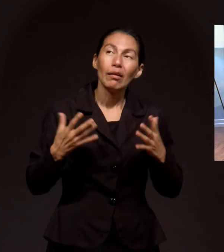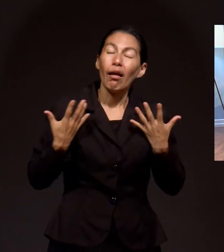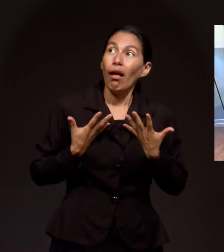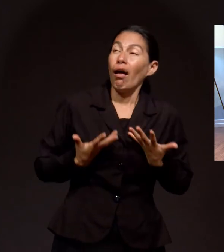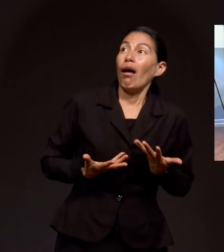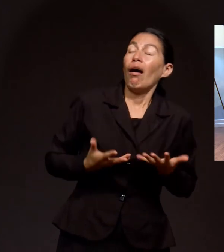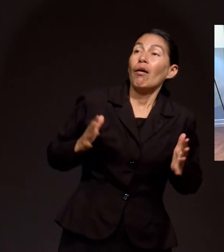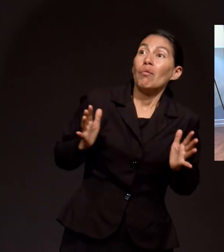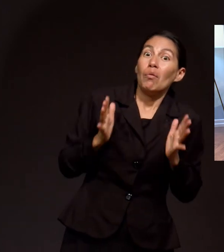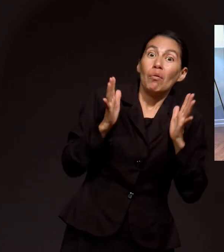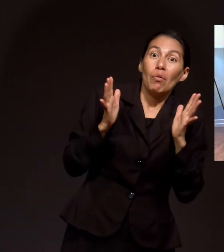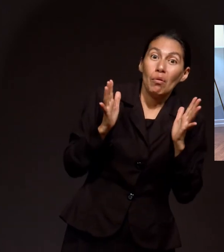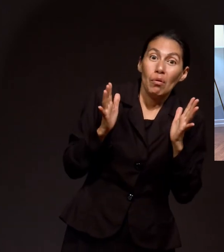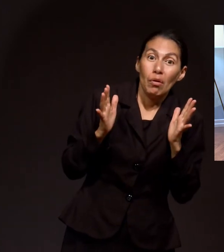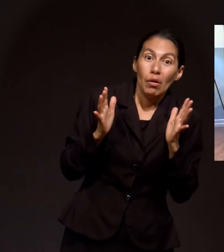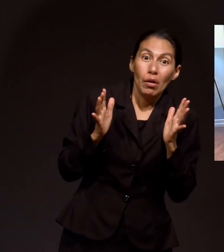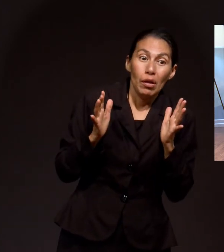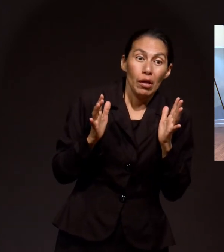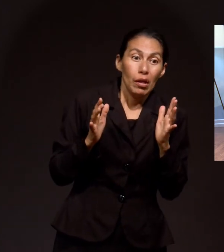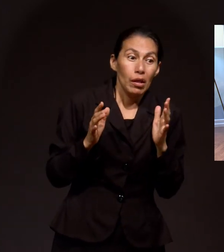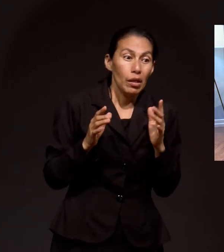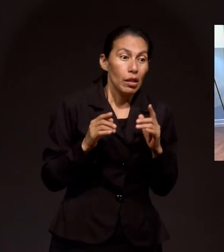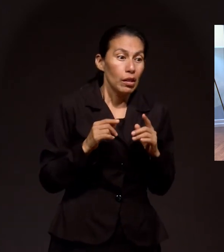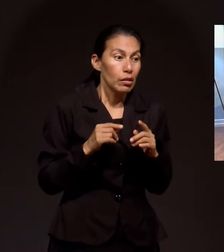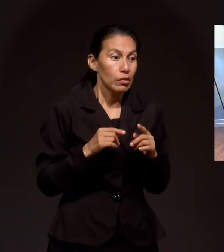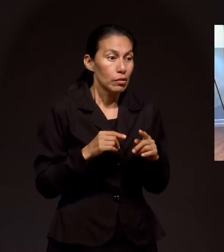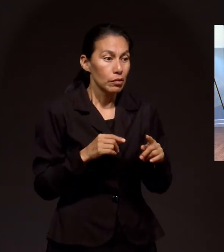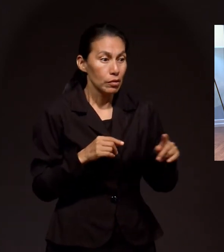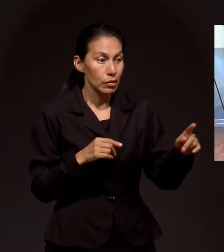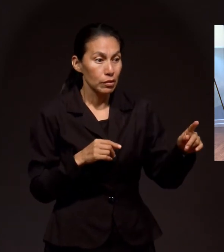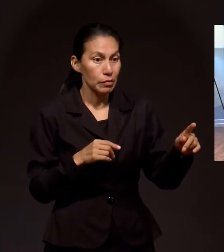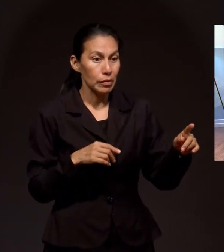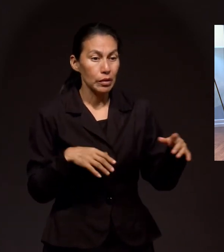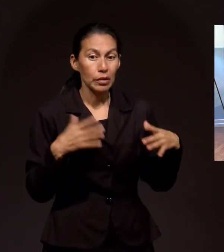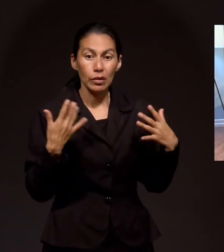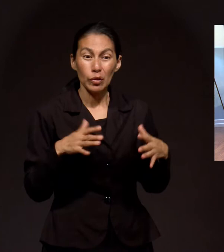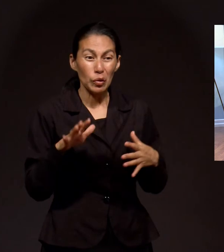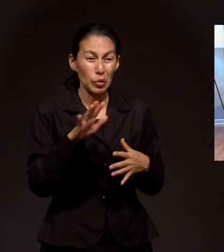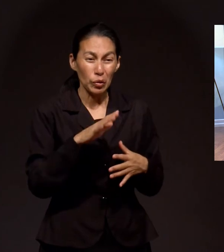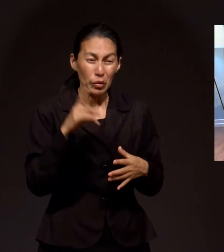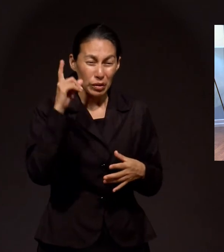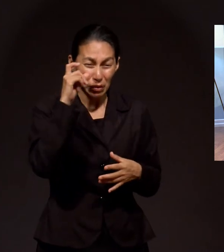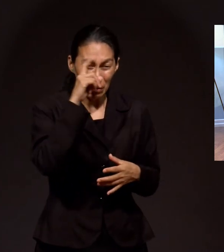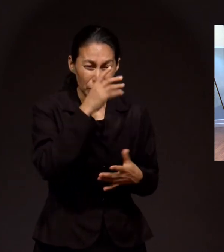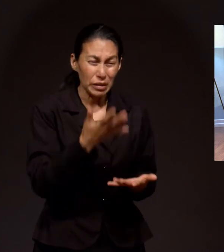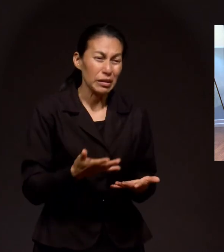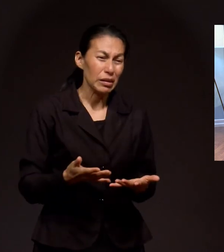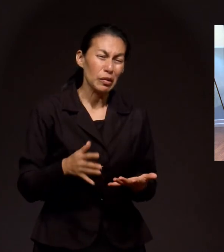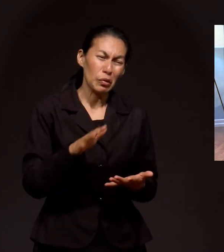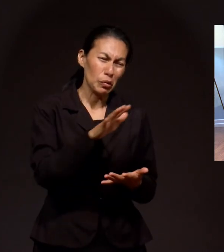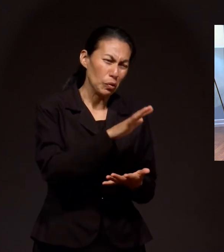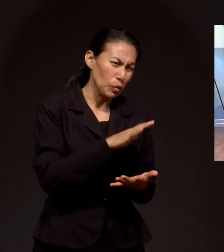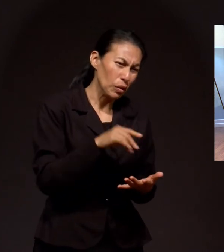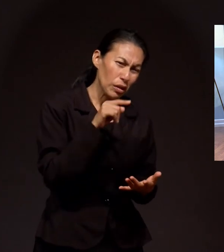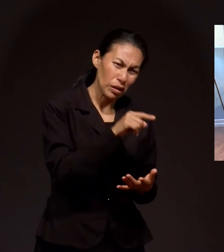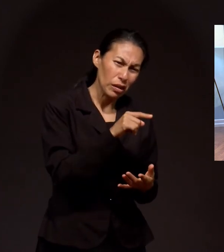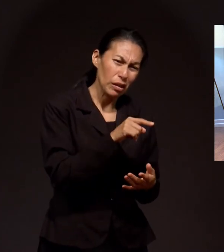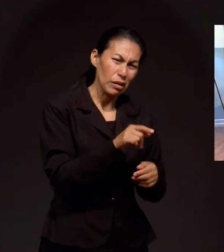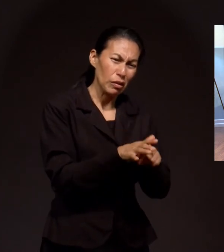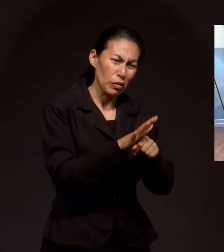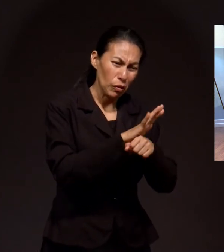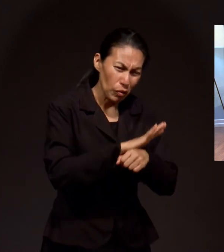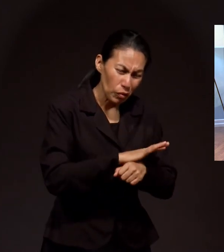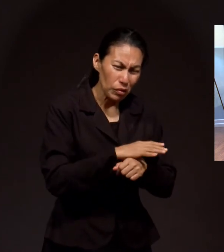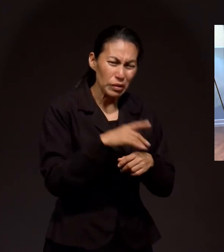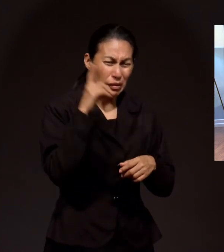llegamos a ese lugar, la sorpresa fue que los de adentro, ay, pastor, bien, pues, siga, pero todos tenemos COVID. Así que estuvimos expuestos al